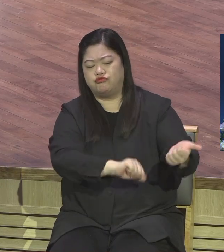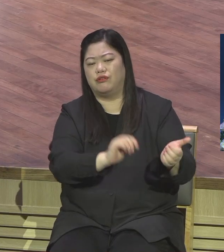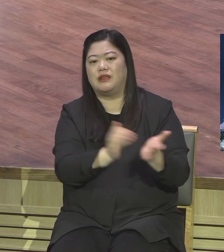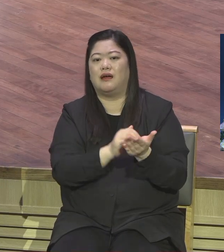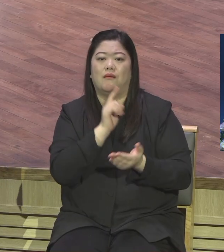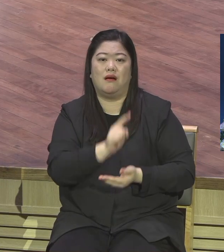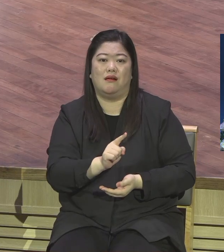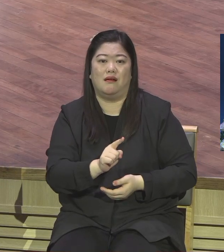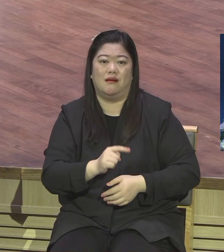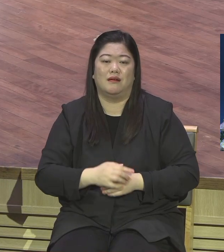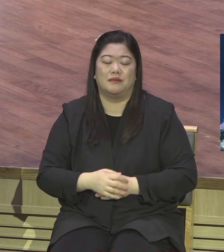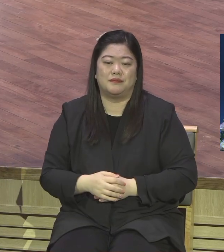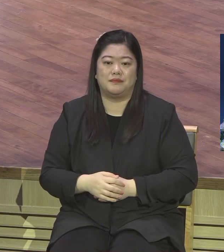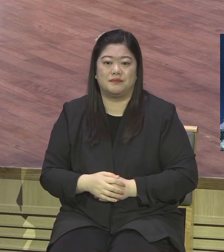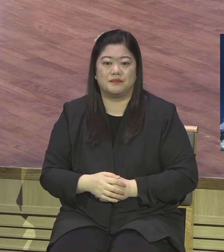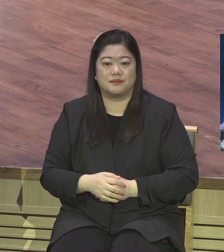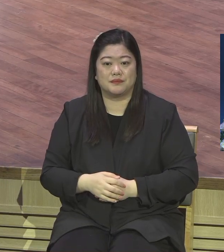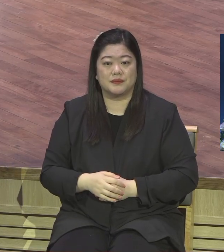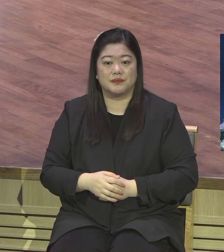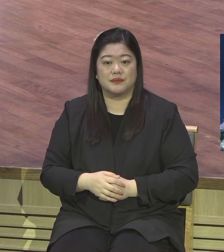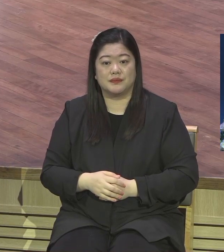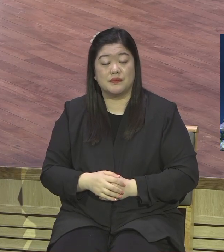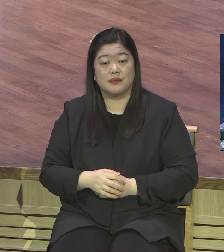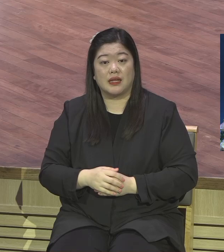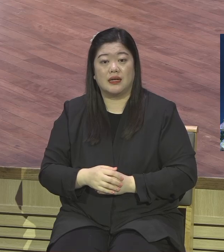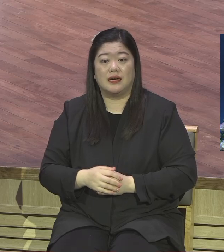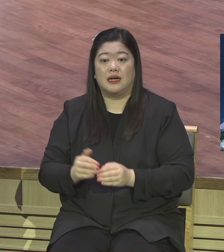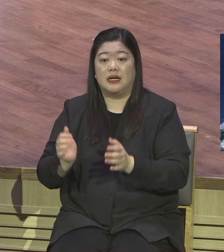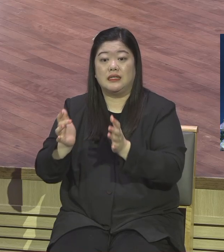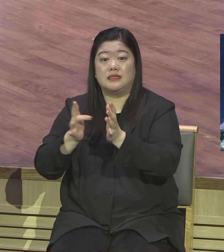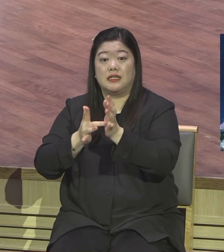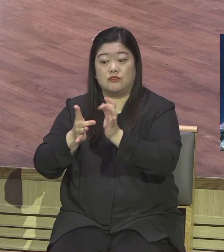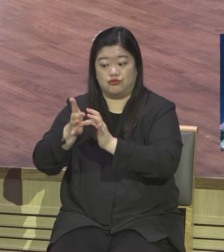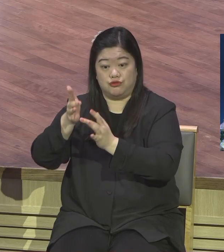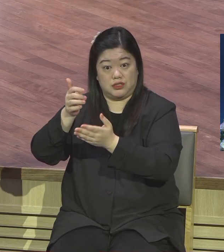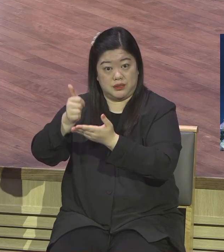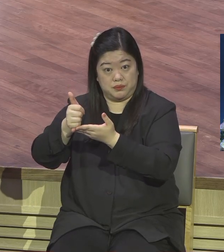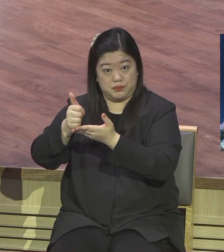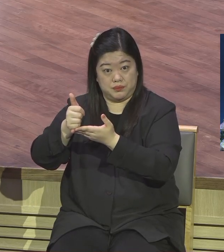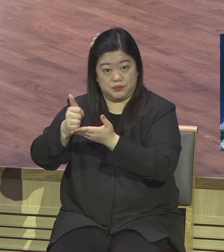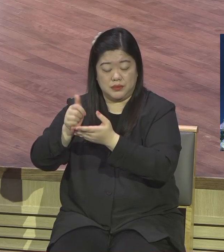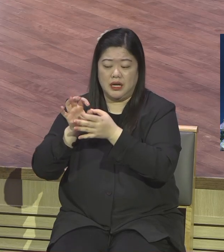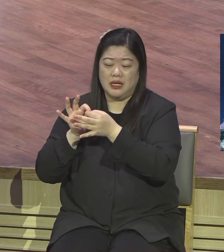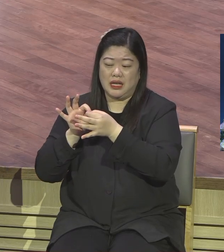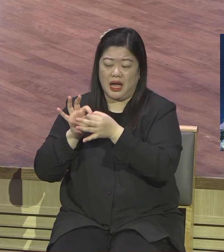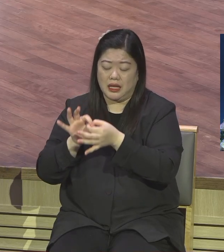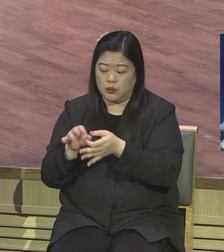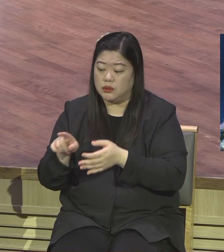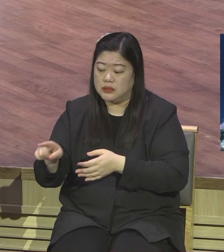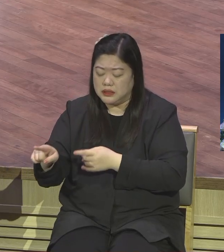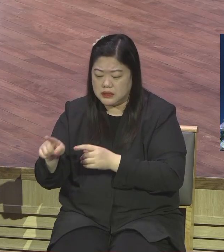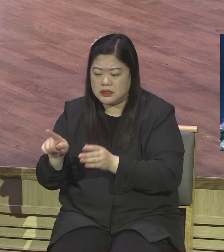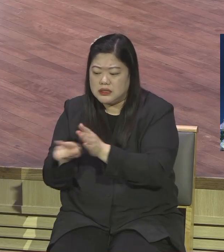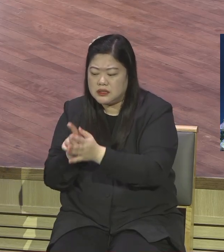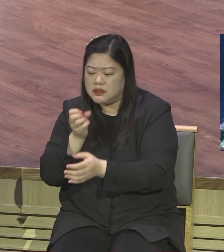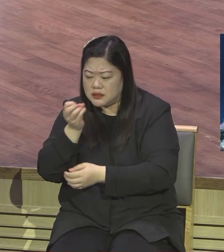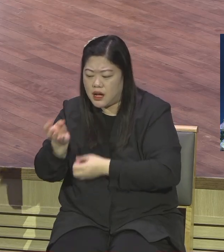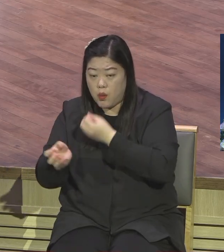이유가 있습니다 예수님은 우인이란 단어가 없는 분이에요 왜 이 고백을 하게 했느냐 빌리포 가이사라의 원래